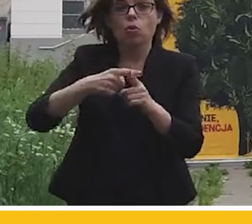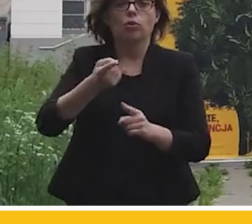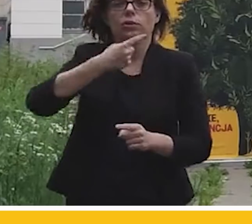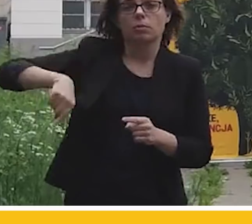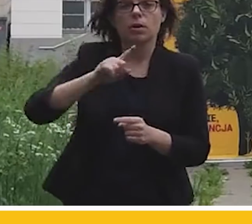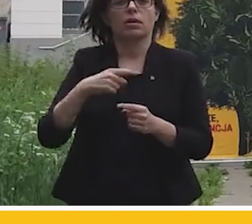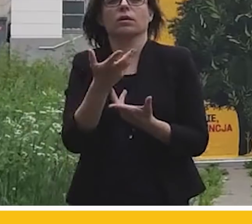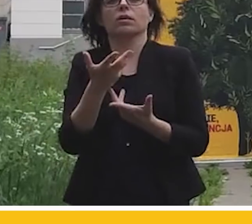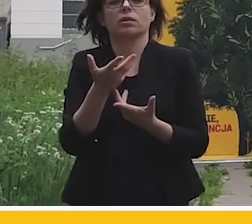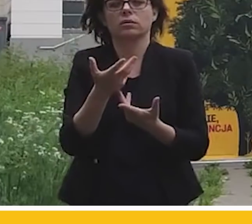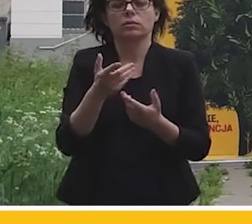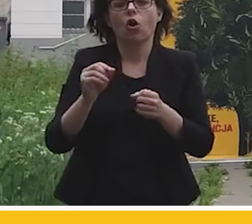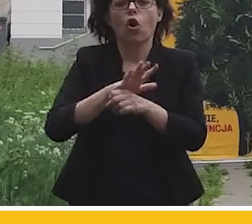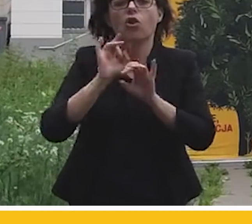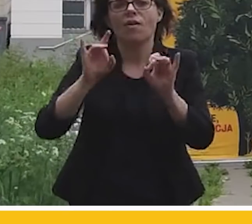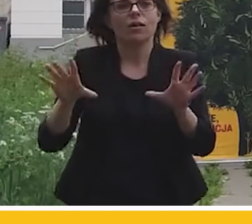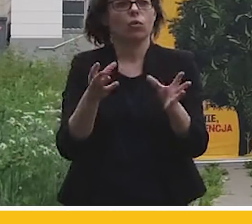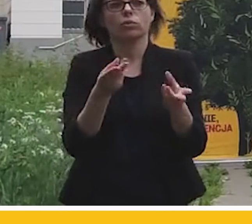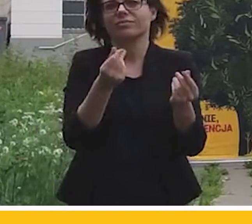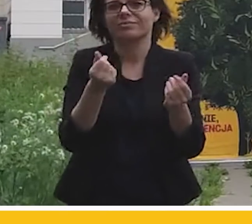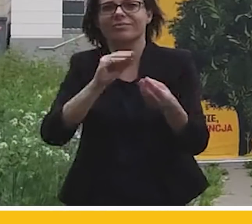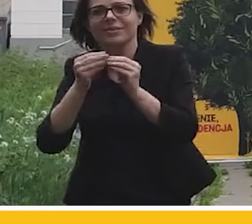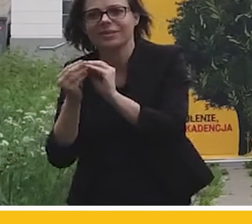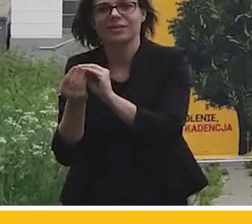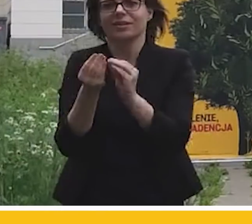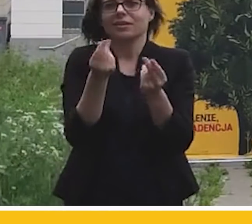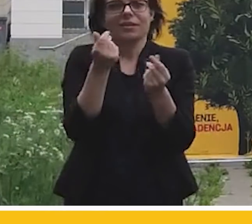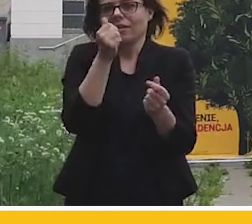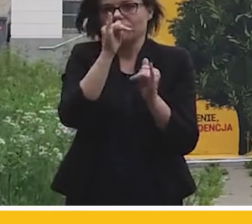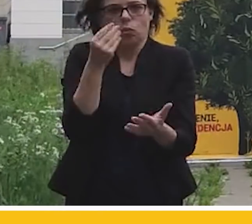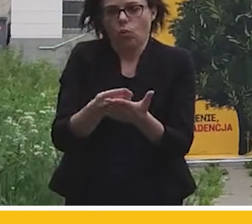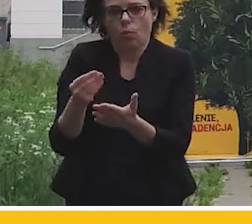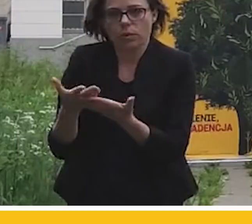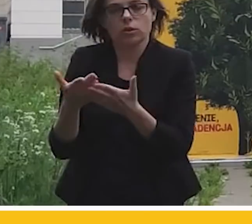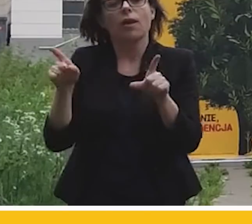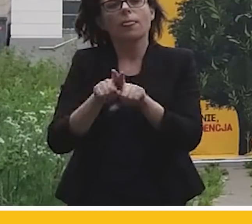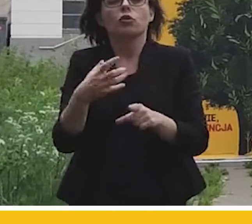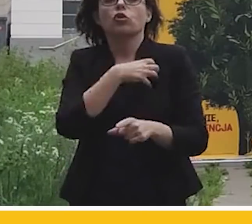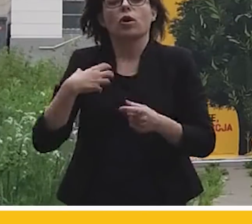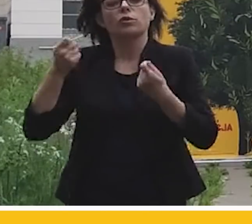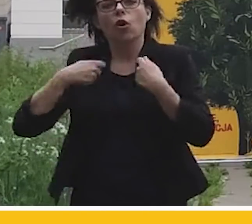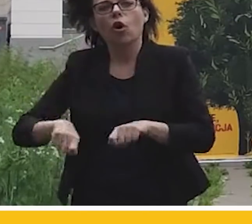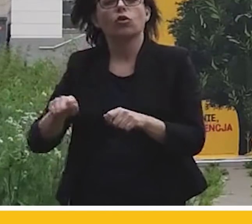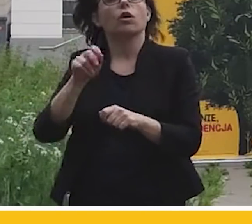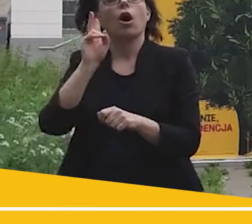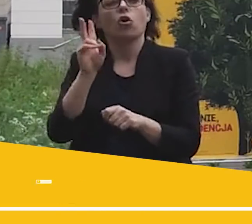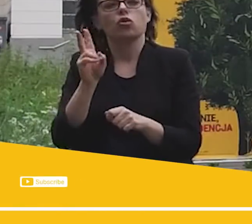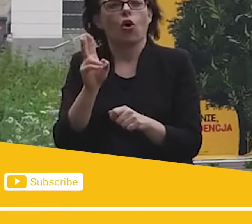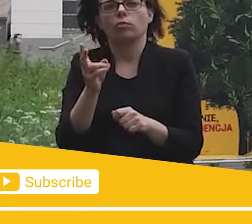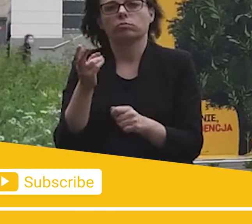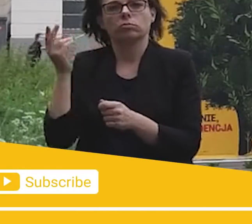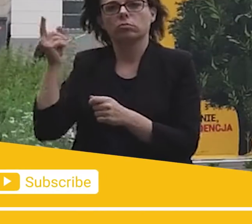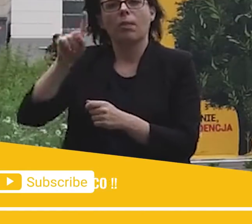przestanie być na tę żywność stać, w której będą upadały kolejne gospodarstwa rolne, które nie otrzymały jeszcze na czas suszowego, o